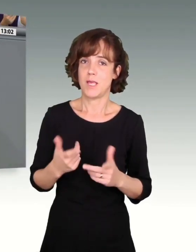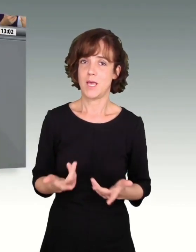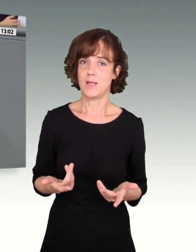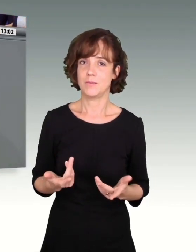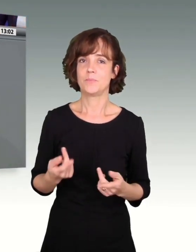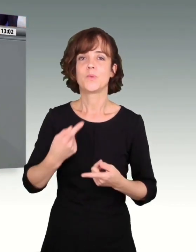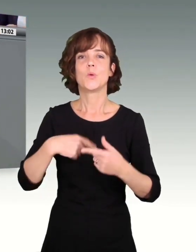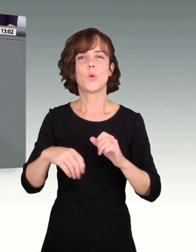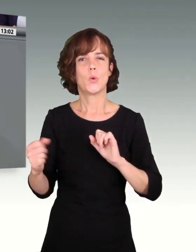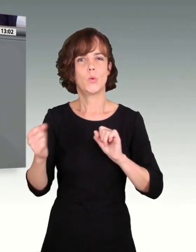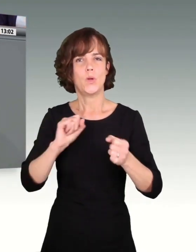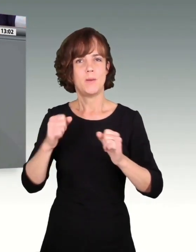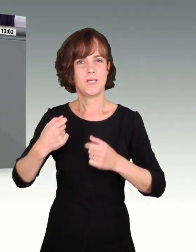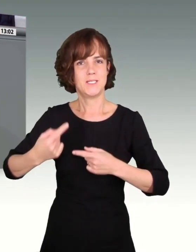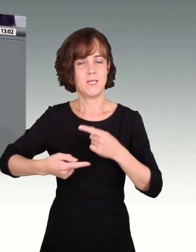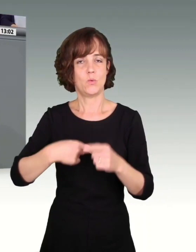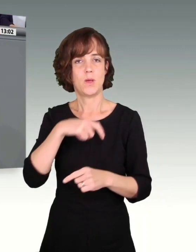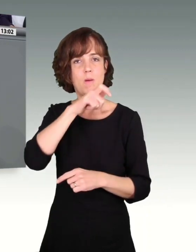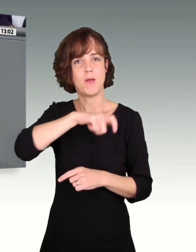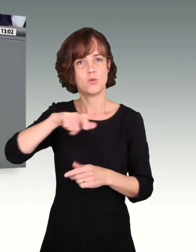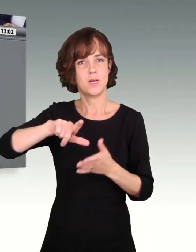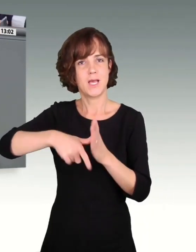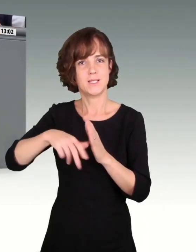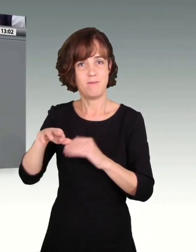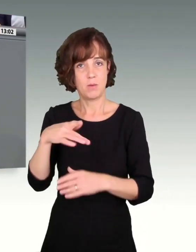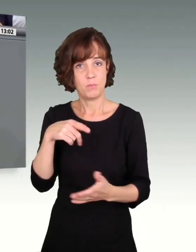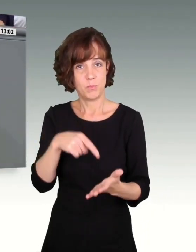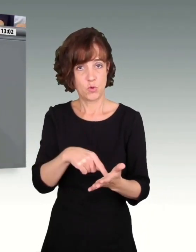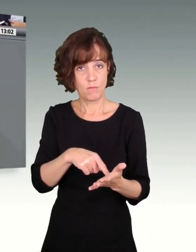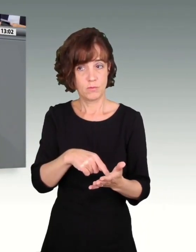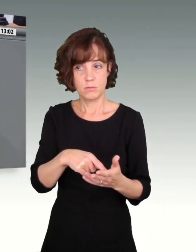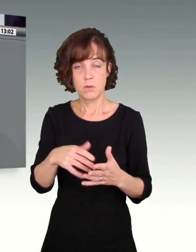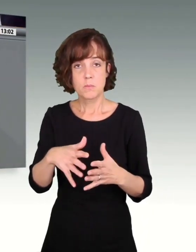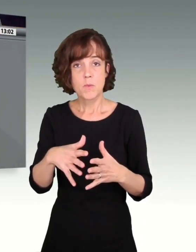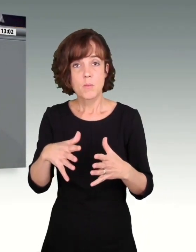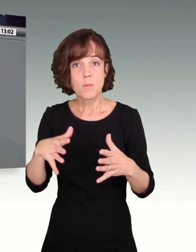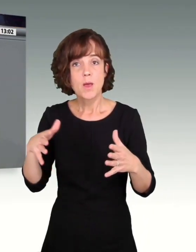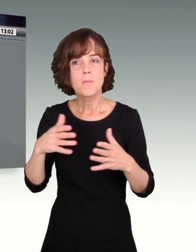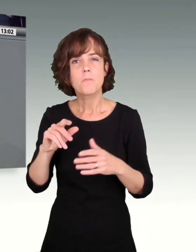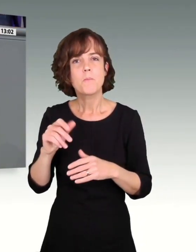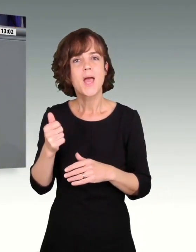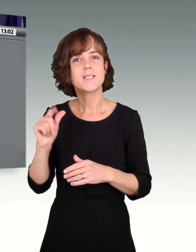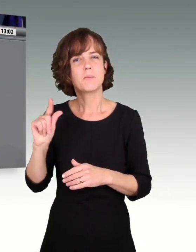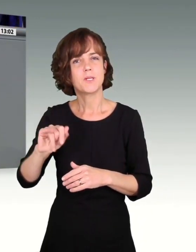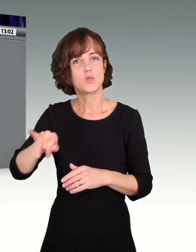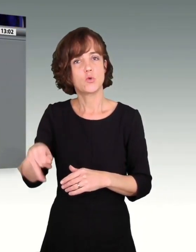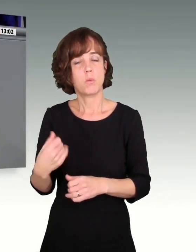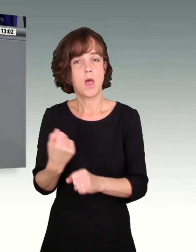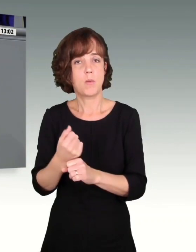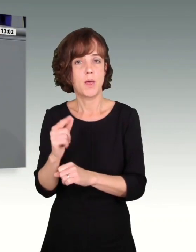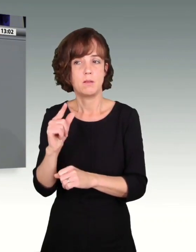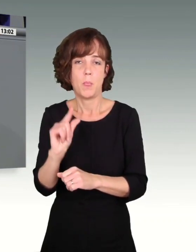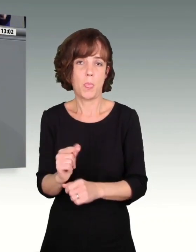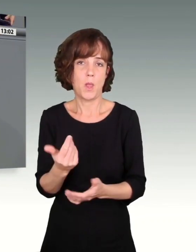Und durch die Dynamisierung wird der Personenkreis, der davon betroffen ist, immer größer. Die meisten Minijobber arbeiten zu